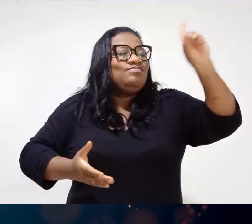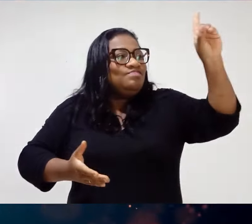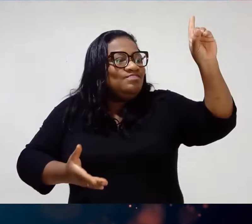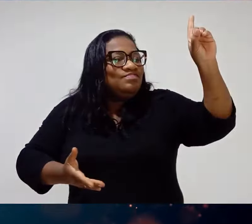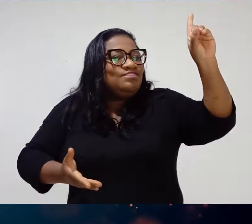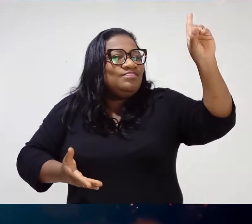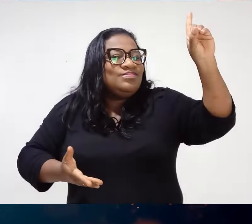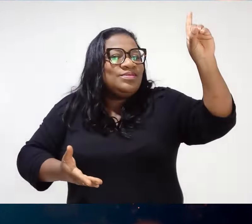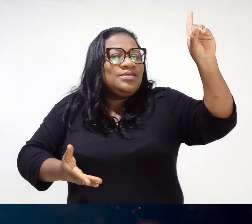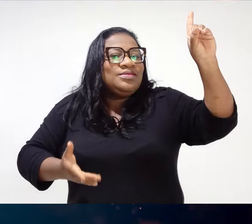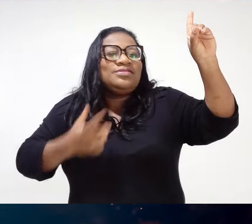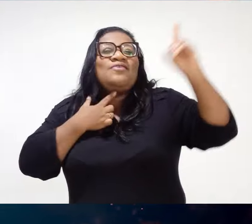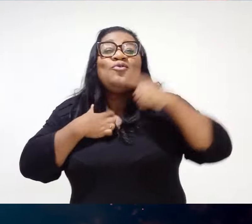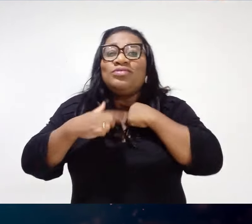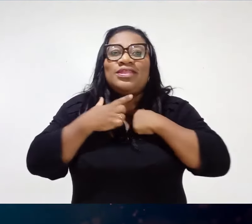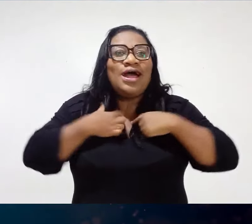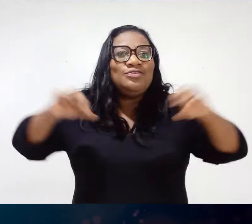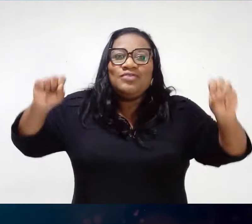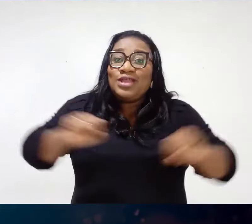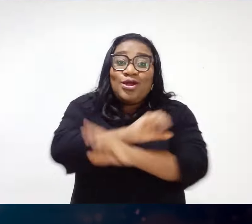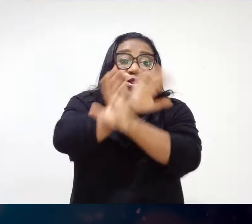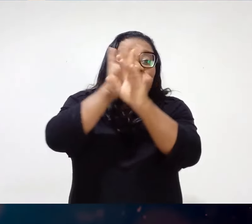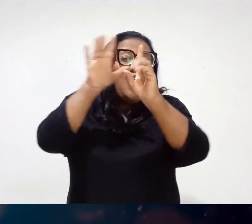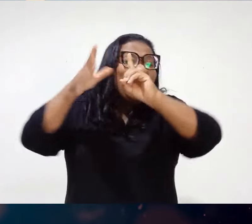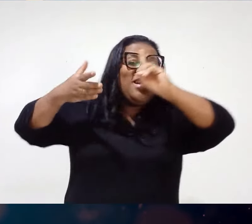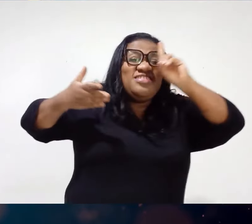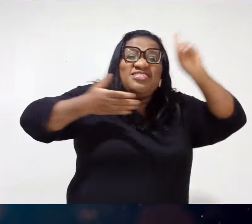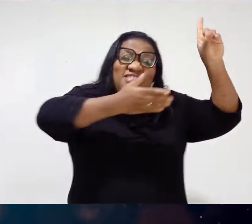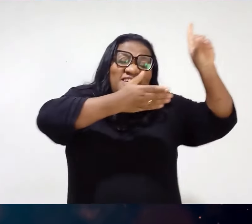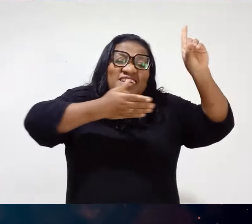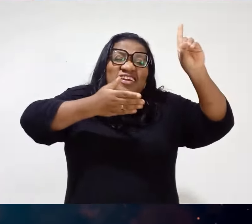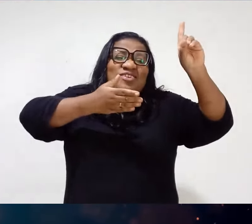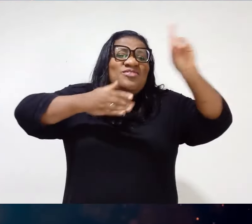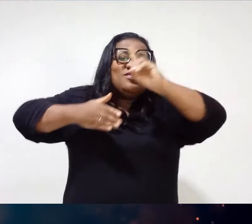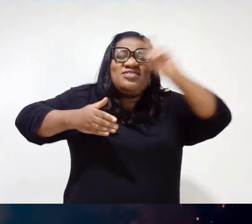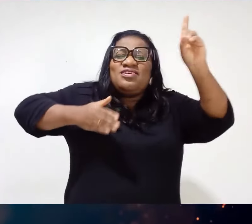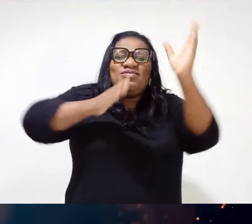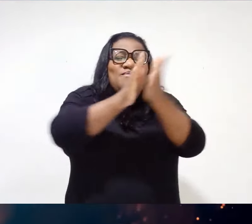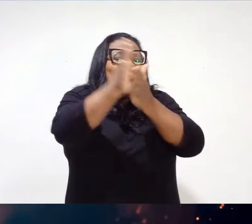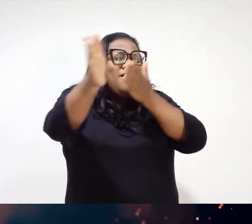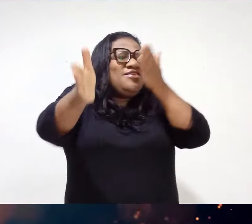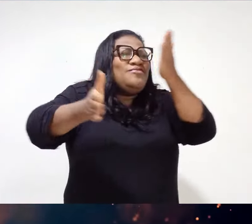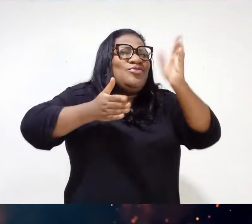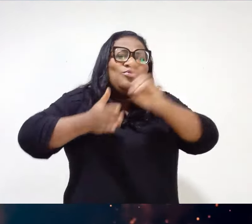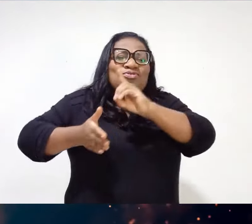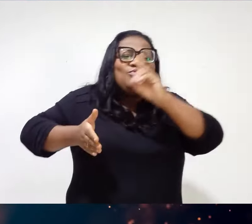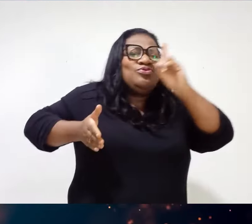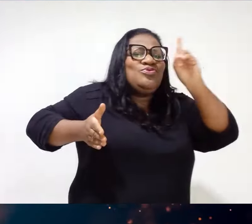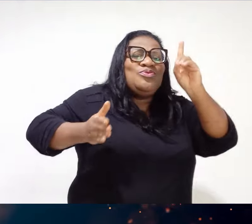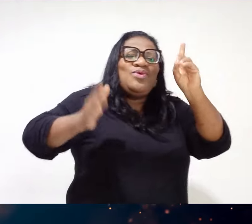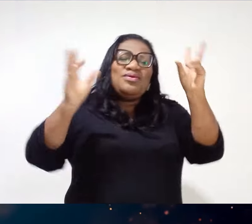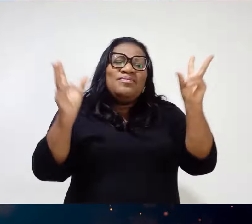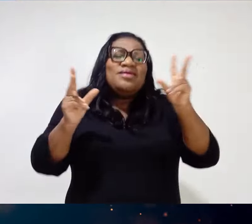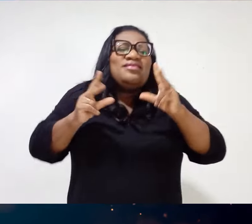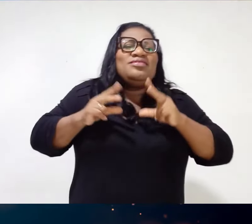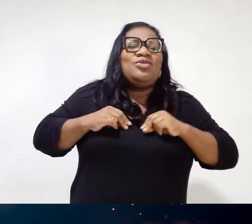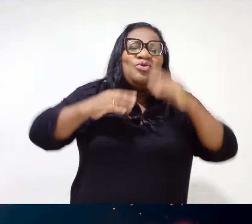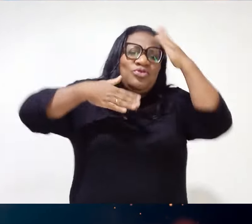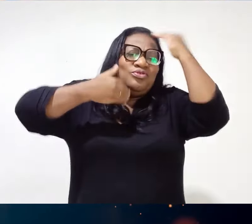Já na hora dá vontade de dar um glória a Deus Você fala, opa, Deus maravilhoso Tu és digno Tu és digno Tu és digno em toda a honra e